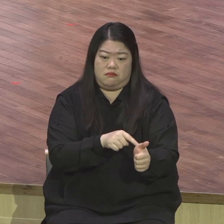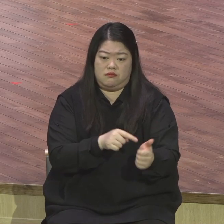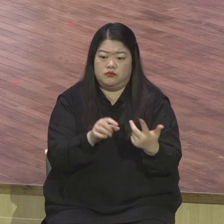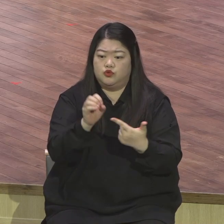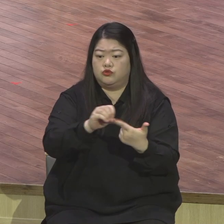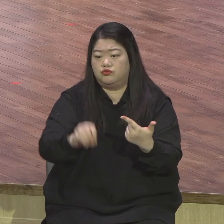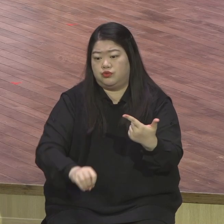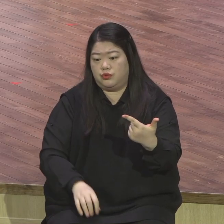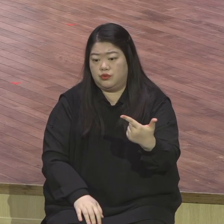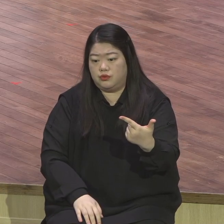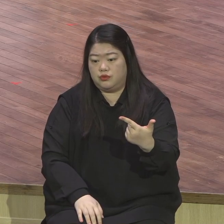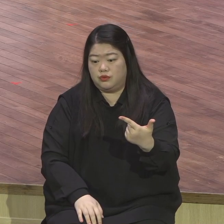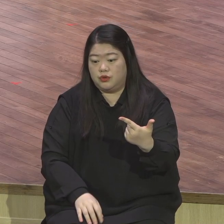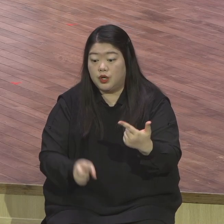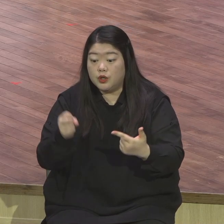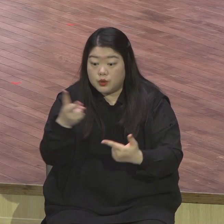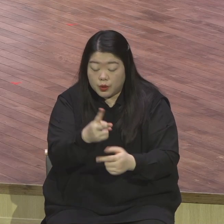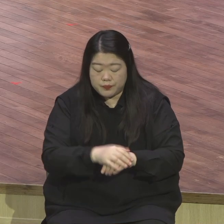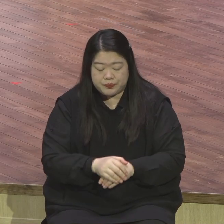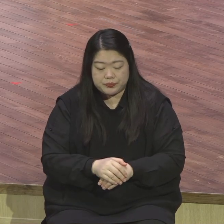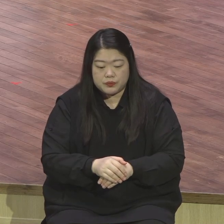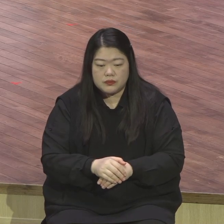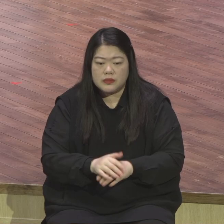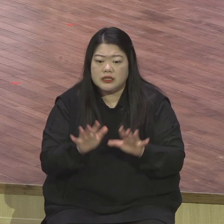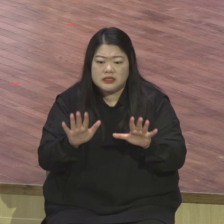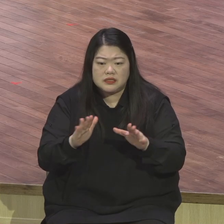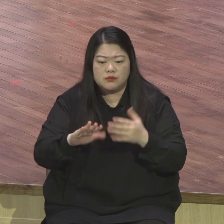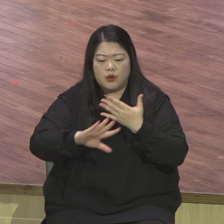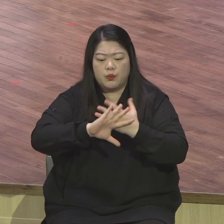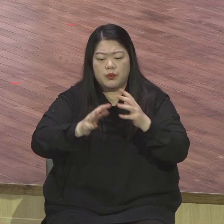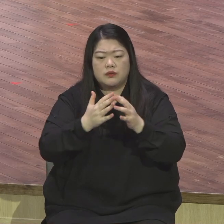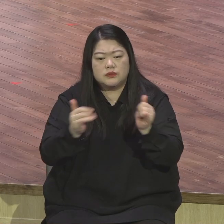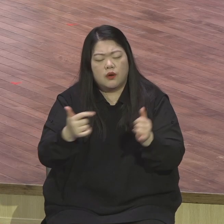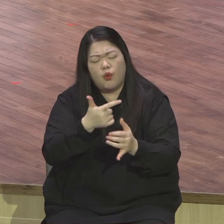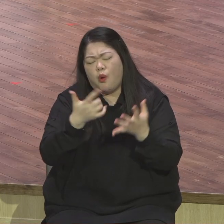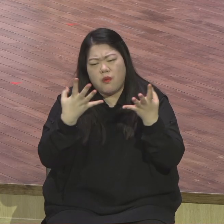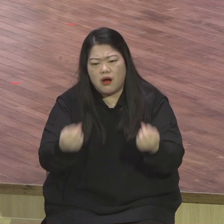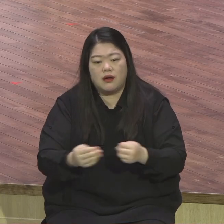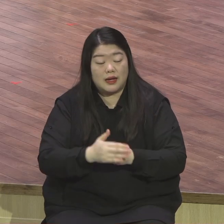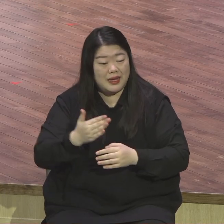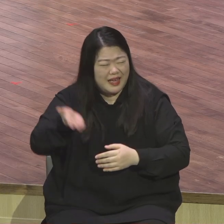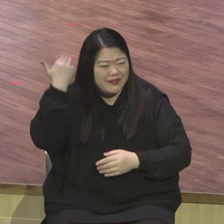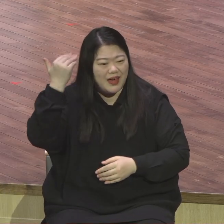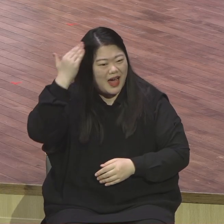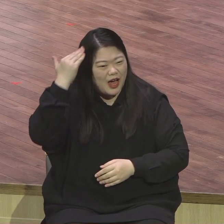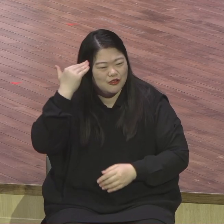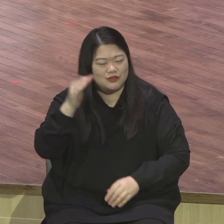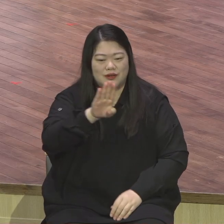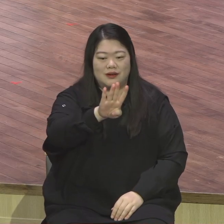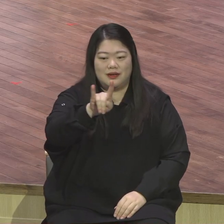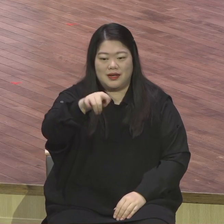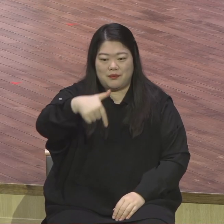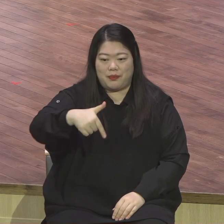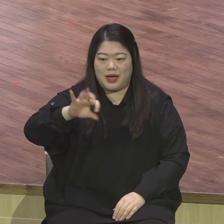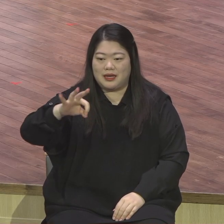상이 다민족이다. 지금은 뭐 백의 민족 할 거 없어요. 다민족 시대가 됐어요. 그래서 다민족